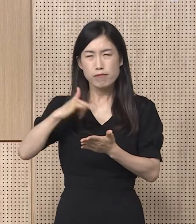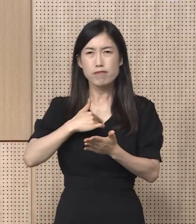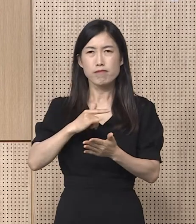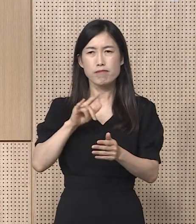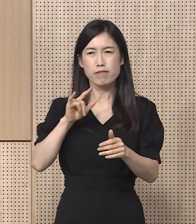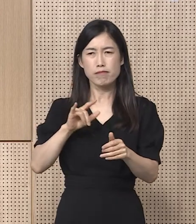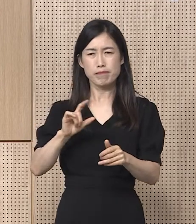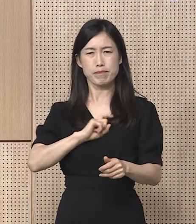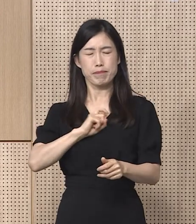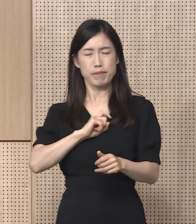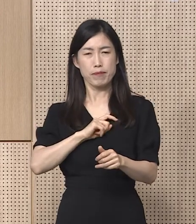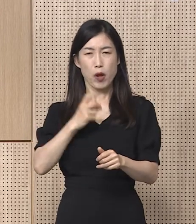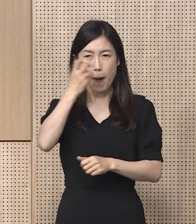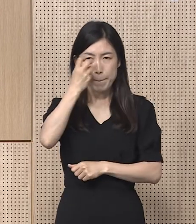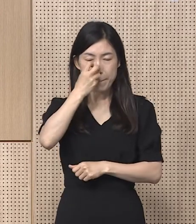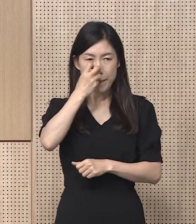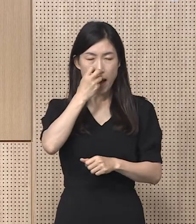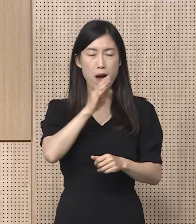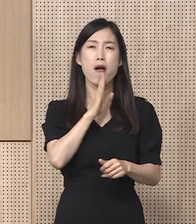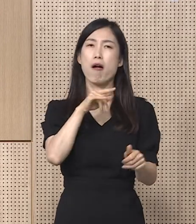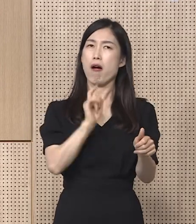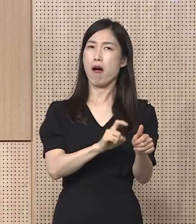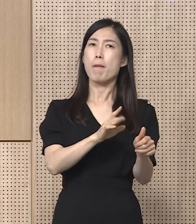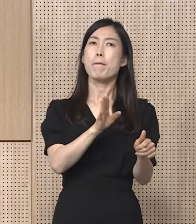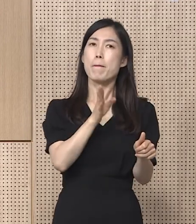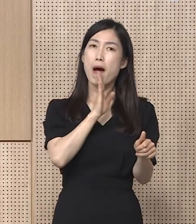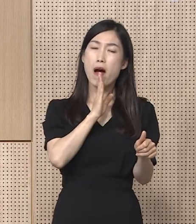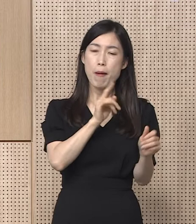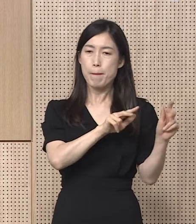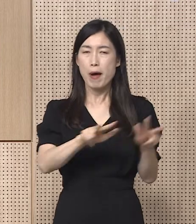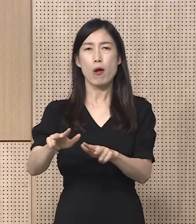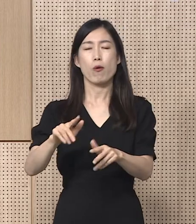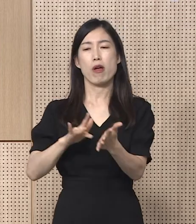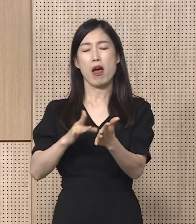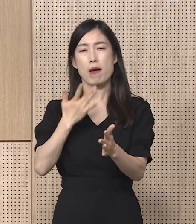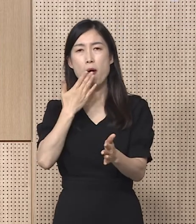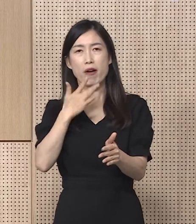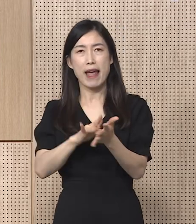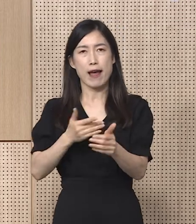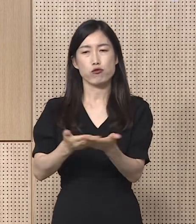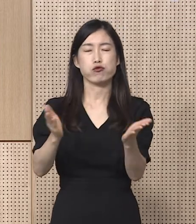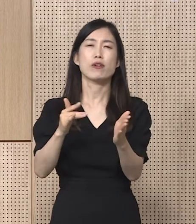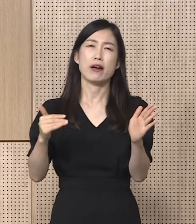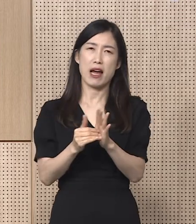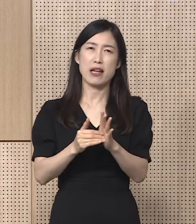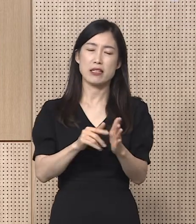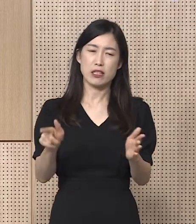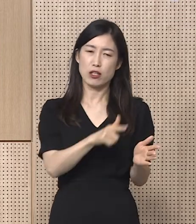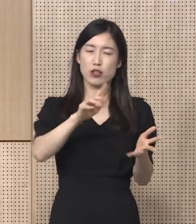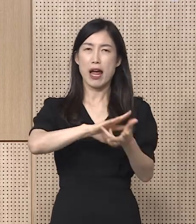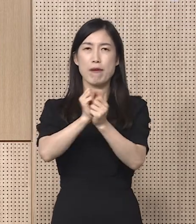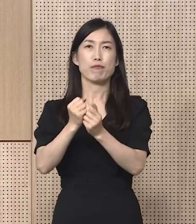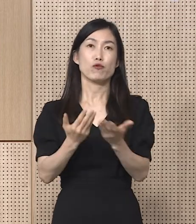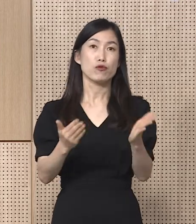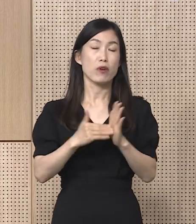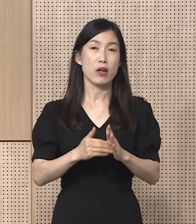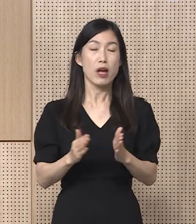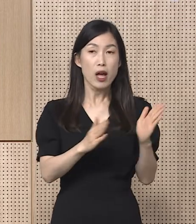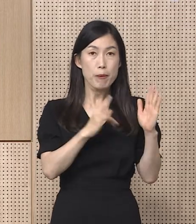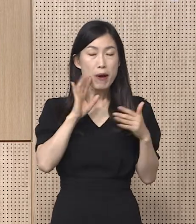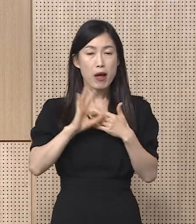경우에는 해당 의료기관에서 바로 먹는 치료제 처방이 가능합니다. 유형병원에 입원 중인 환자는 원내